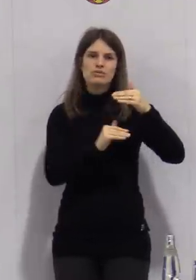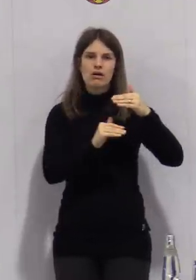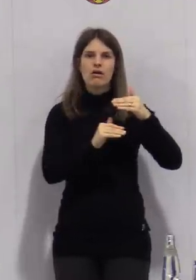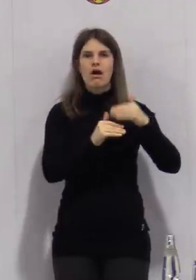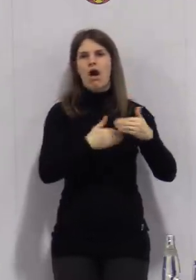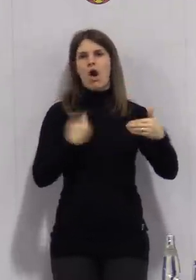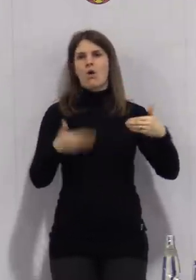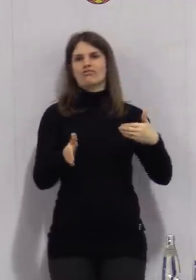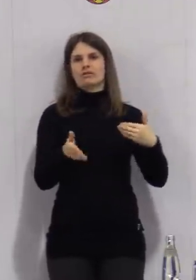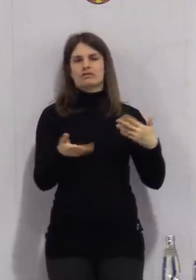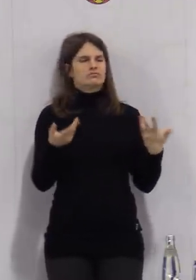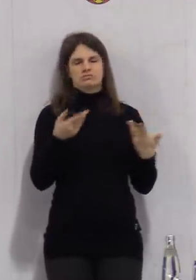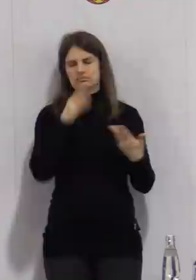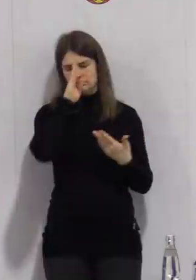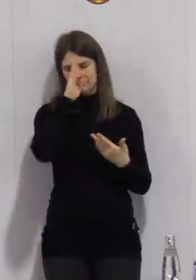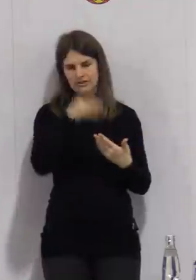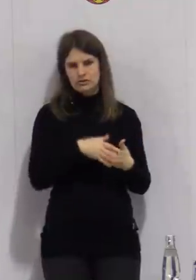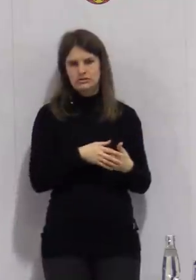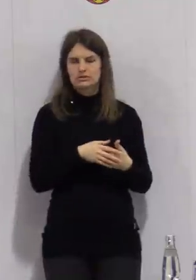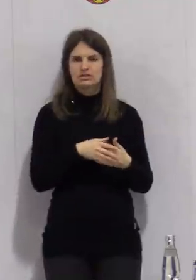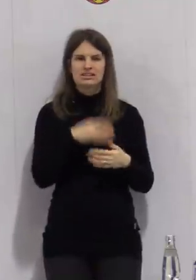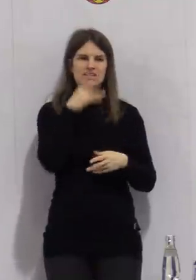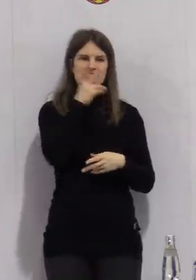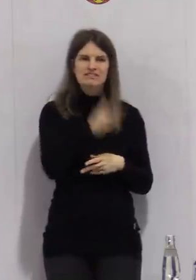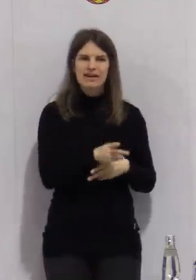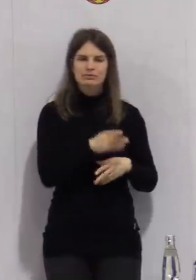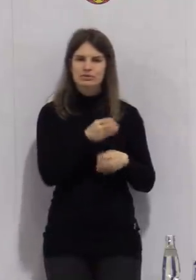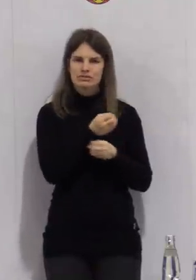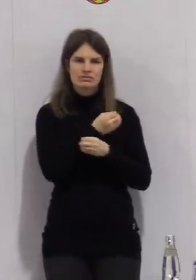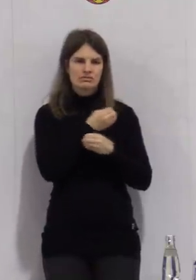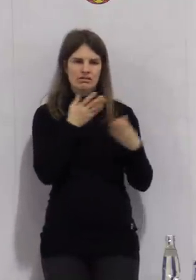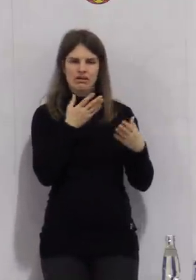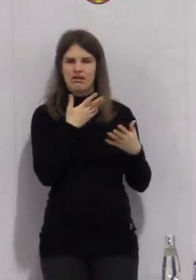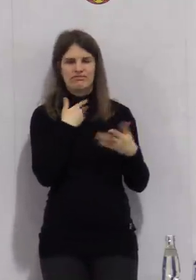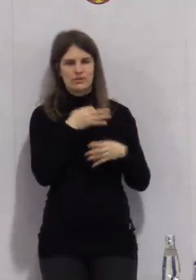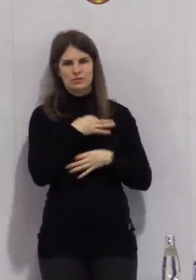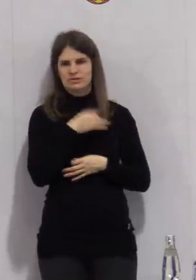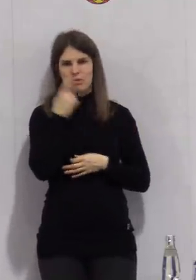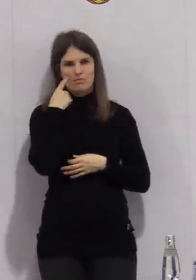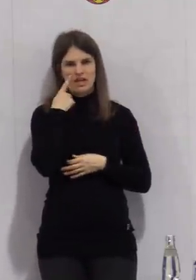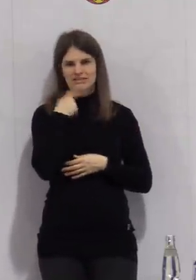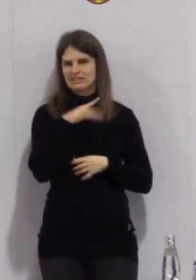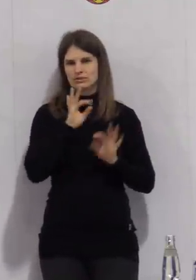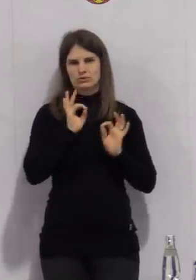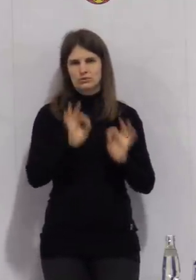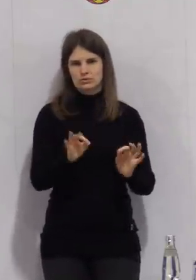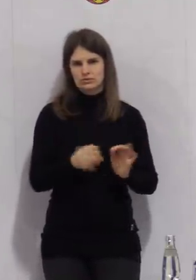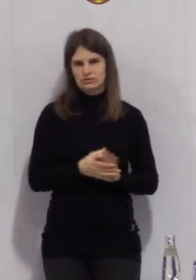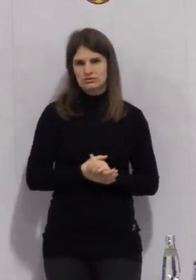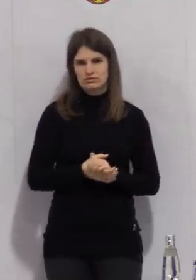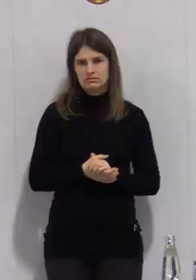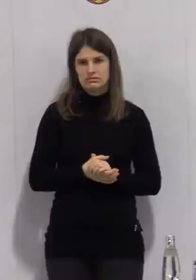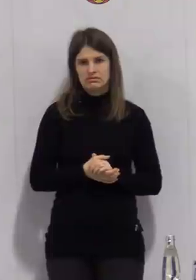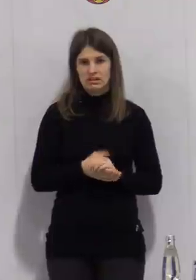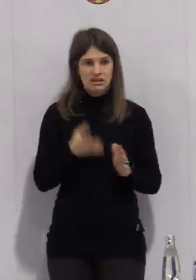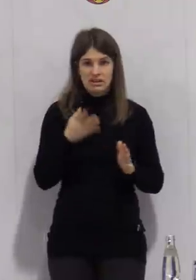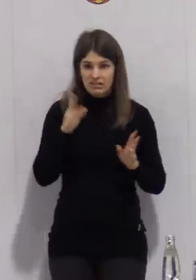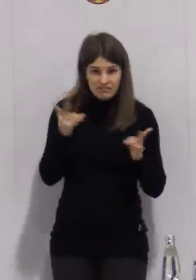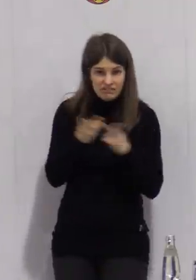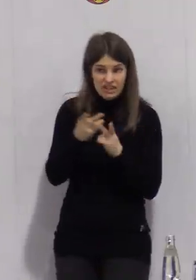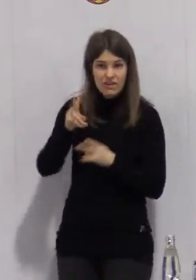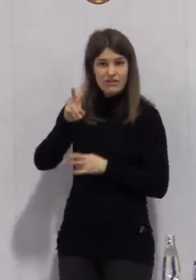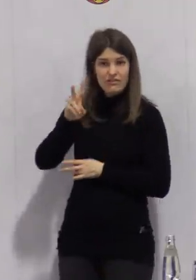starres Festhalten an der Zahl 200 hilft uns hier nicht weiter, sonst geschieht uns dasselbe wie im